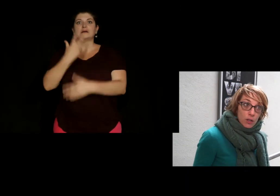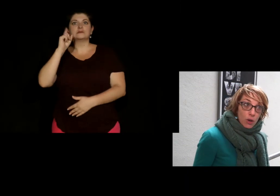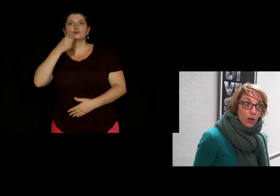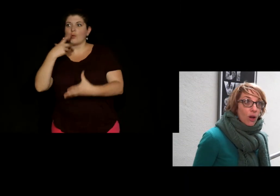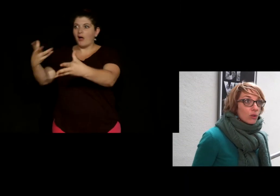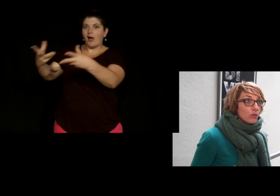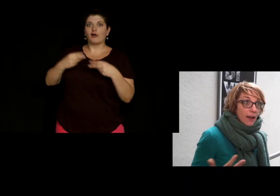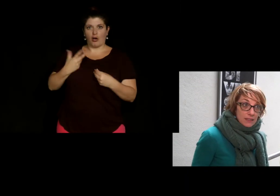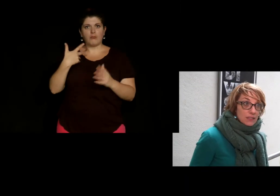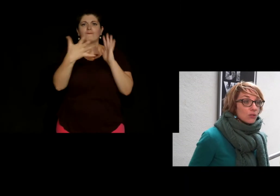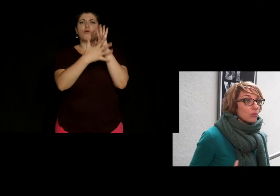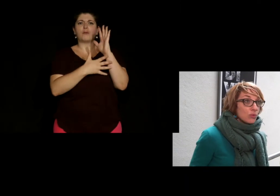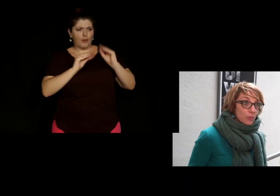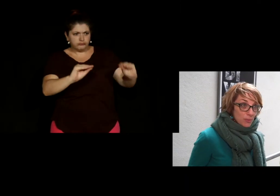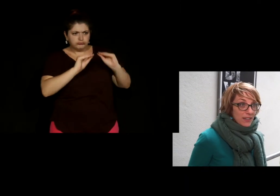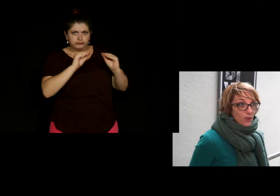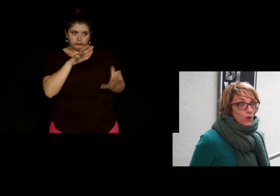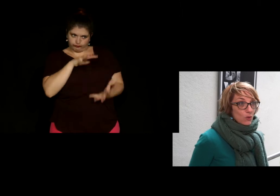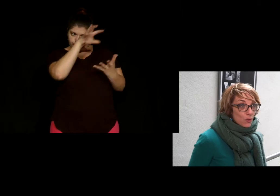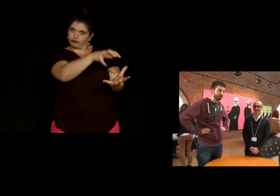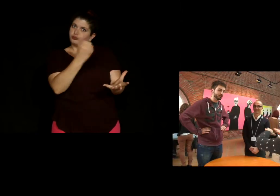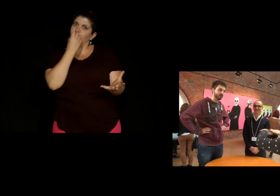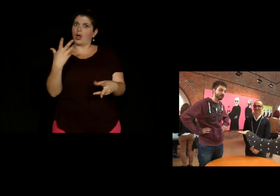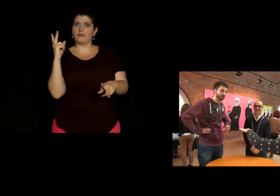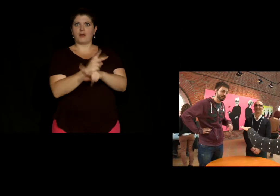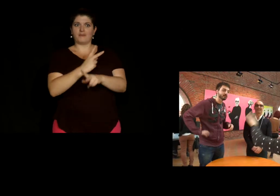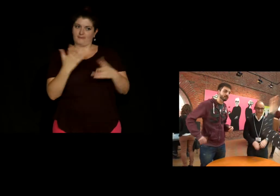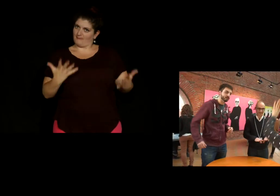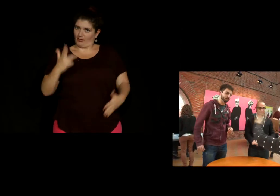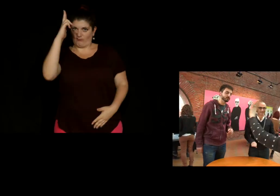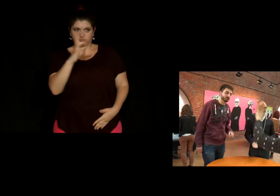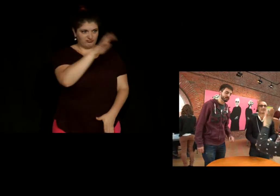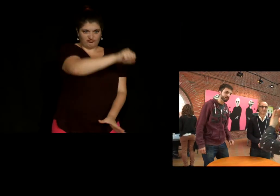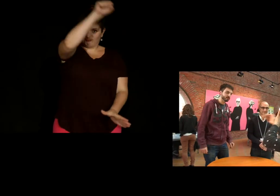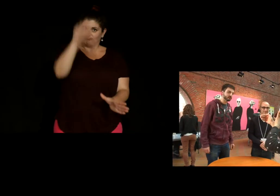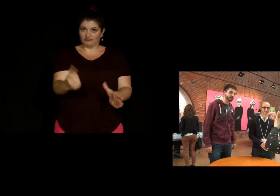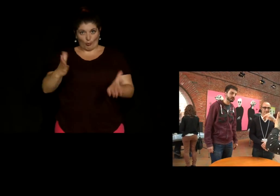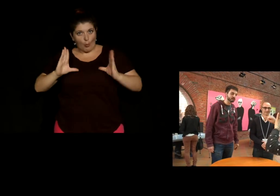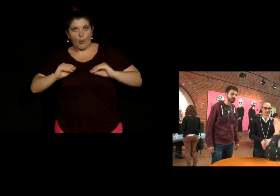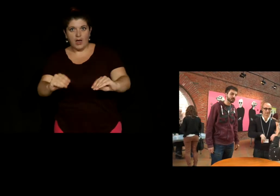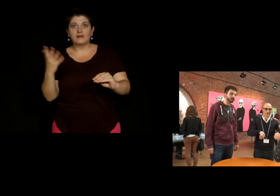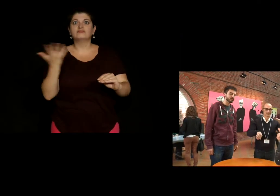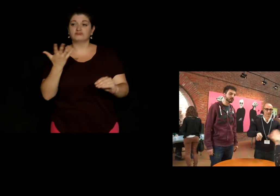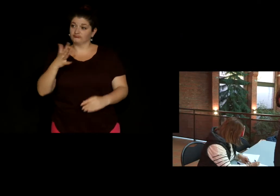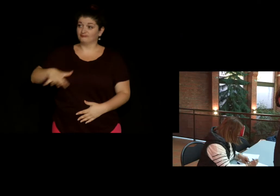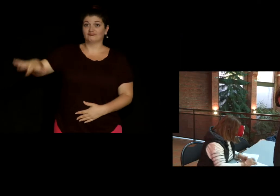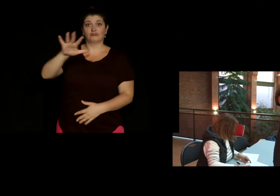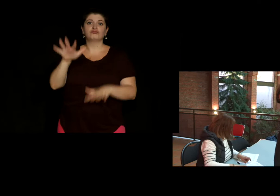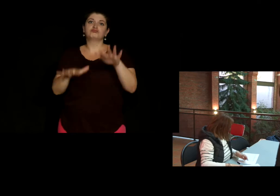'accueil d'artistes ou de public sourd et du coup on va les comment dire on va les secouer un peu en les mettant en situation ils vont